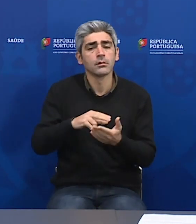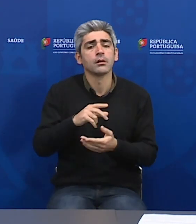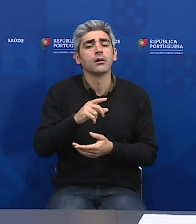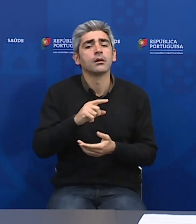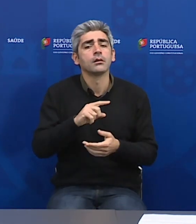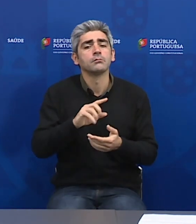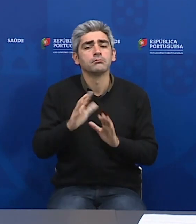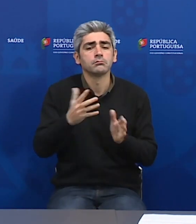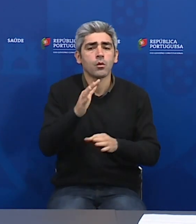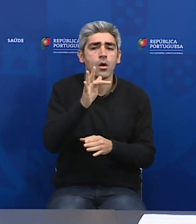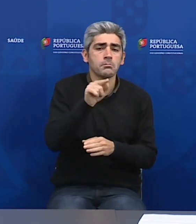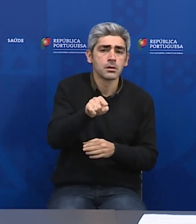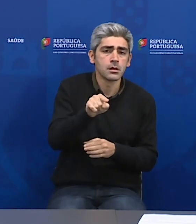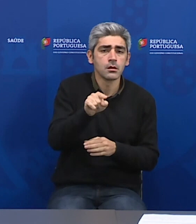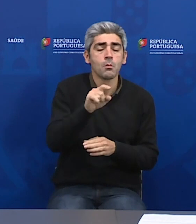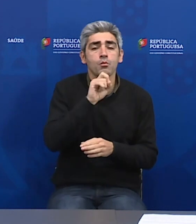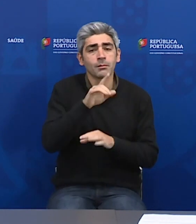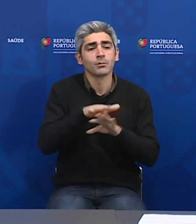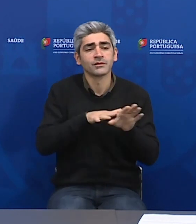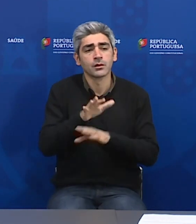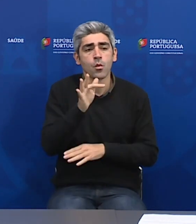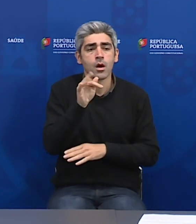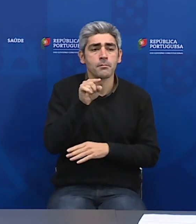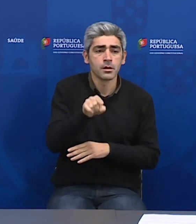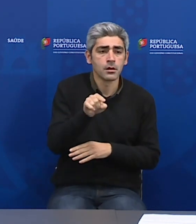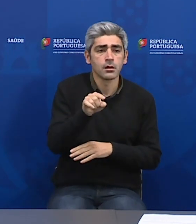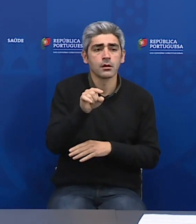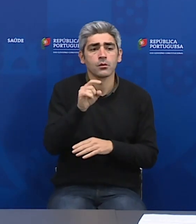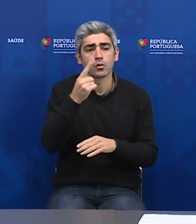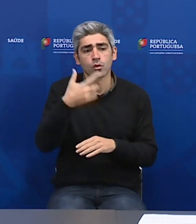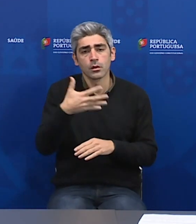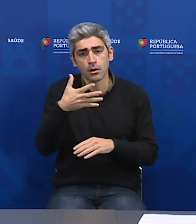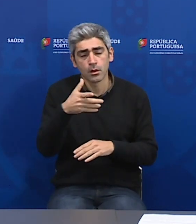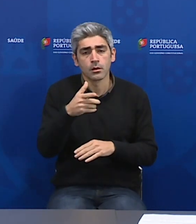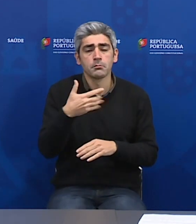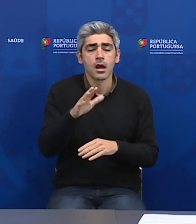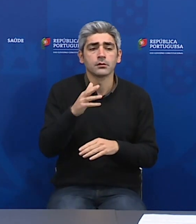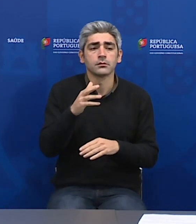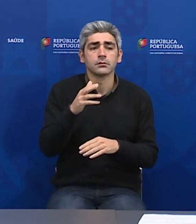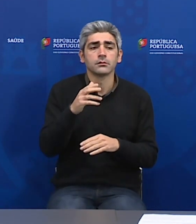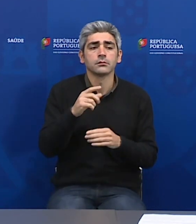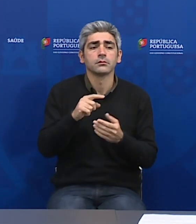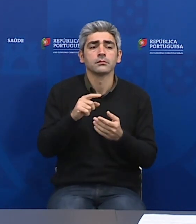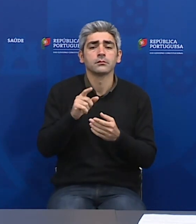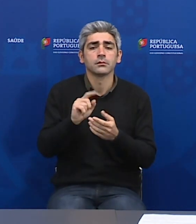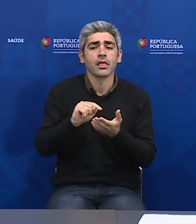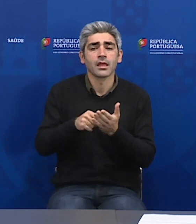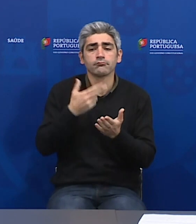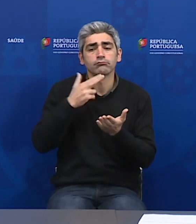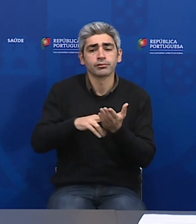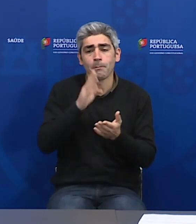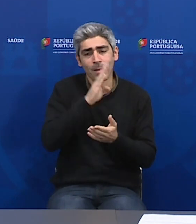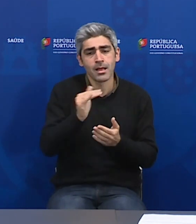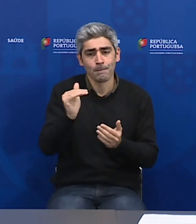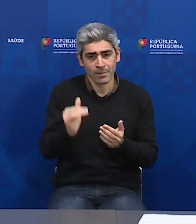cerca de 4 mil, ou podemos realizar cerca de 4 mil testes por dia, embora estejamos a testar ainda menos do que isso.